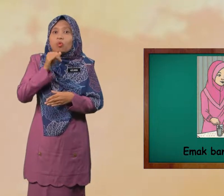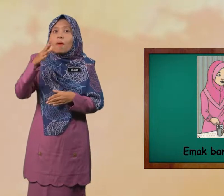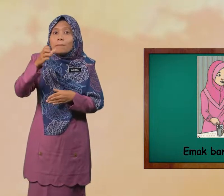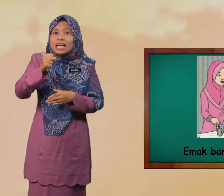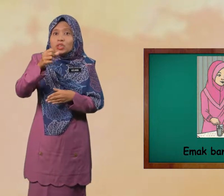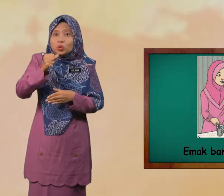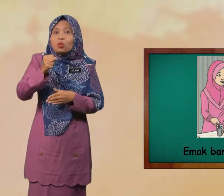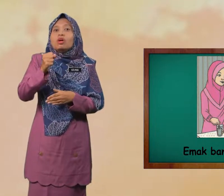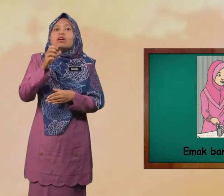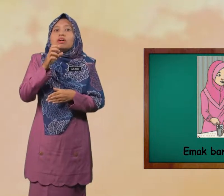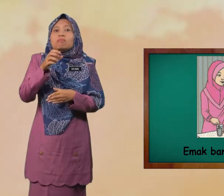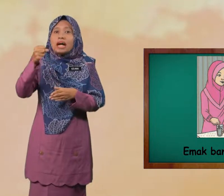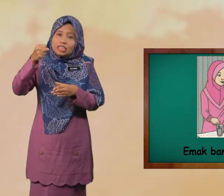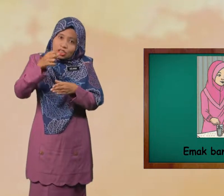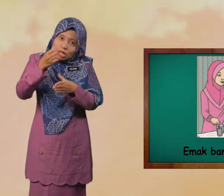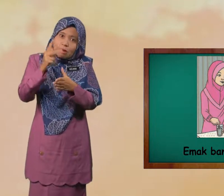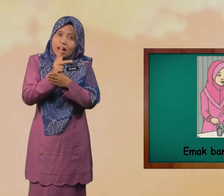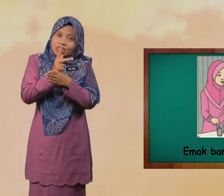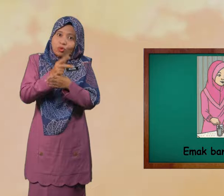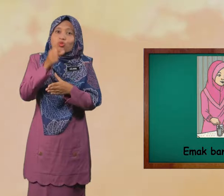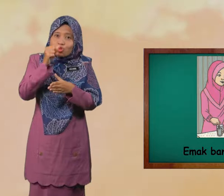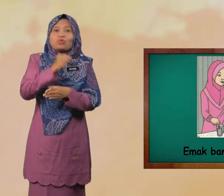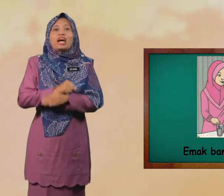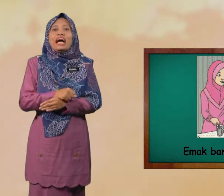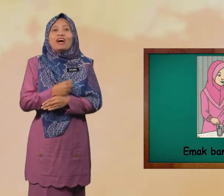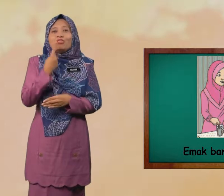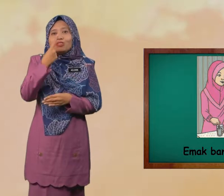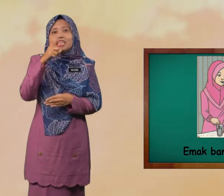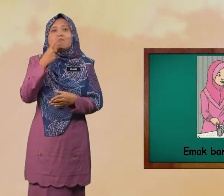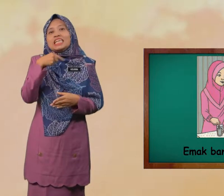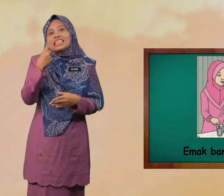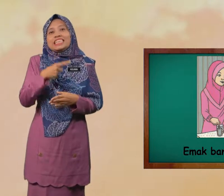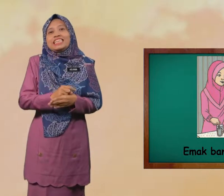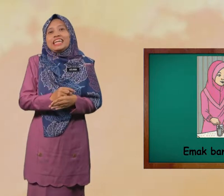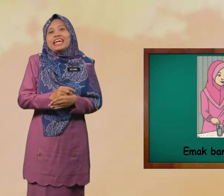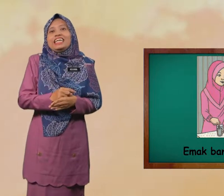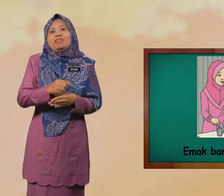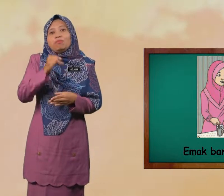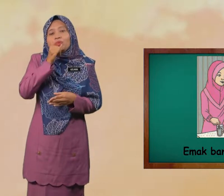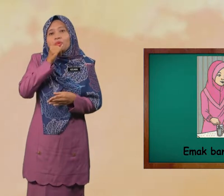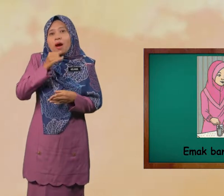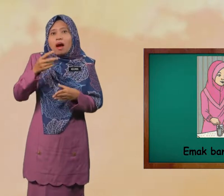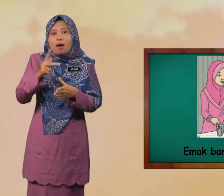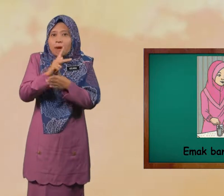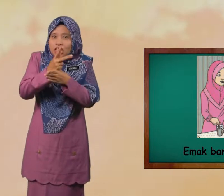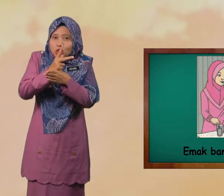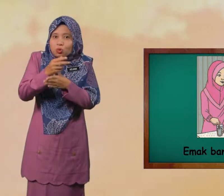Banco Banco Banco Susu Untuk Siapa Ibu Banco